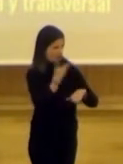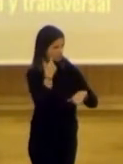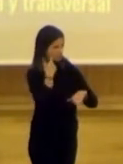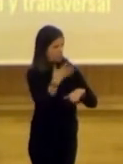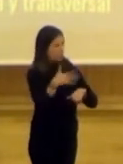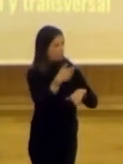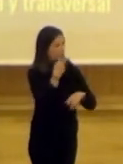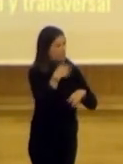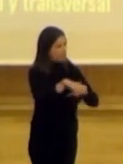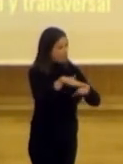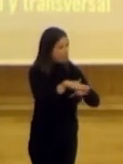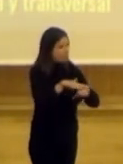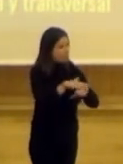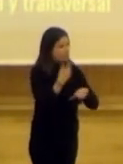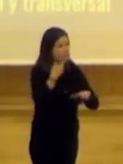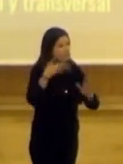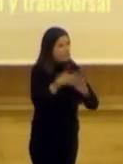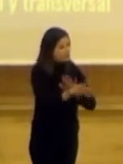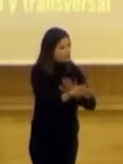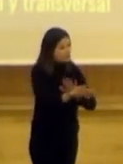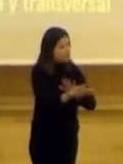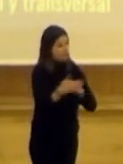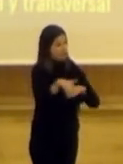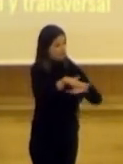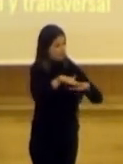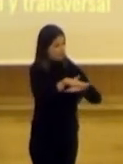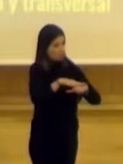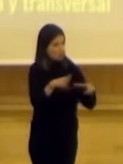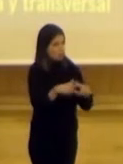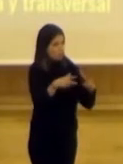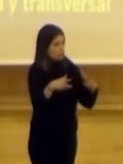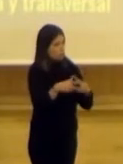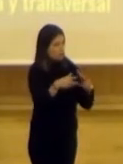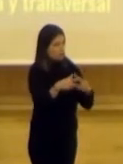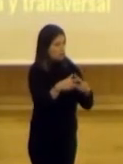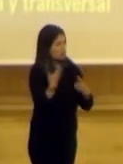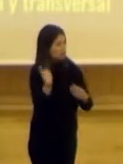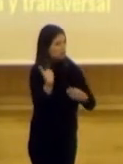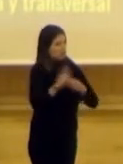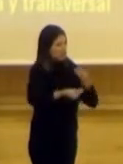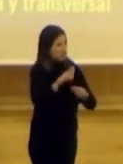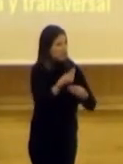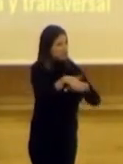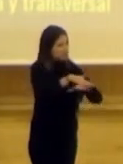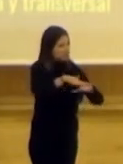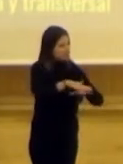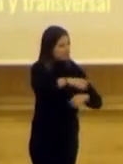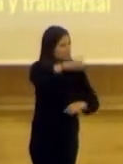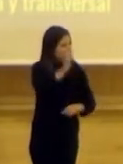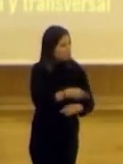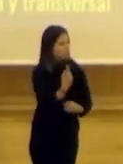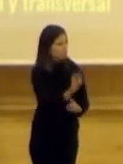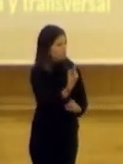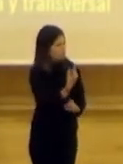que lo que trata de decirnos es que el gobierno de las sociedades ya no lo hace un Estado jerárquico solo,